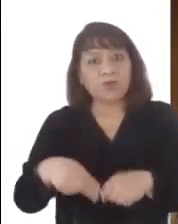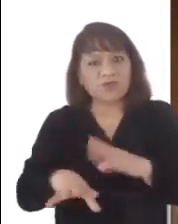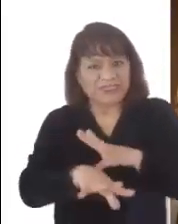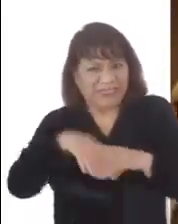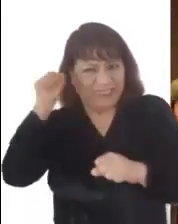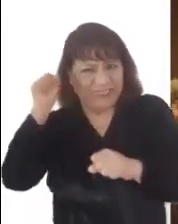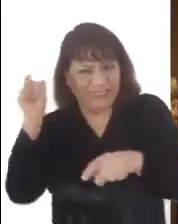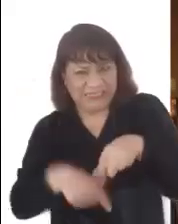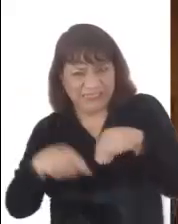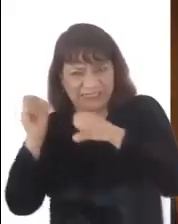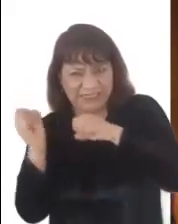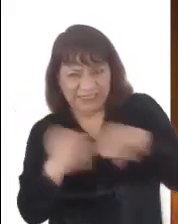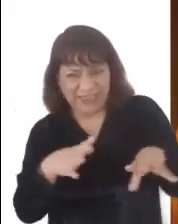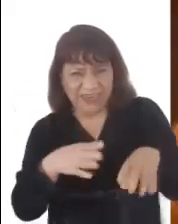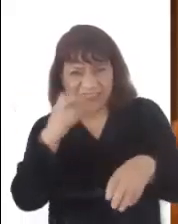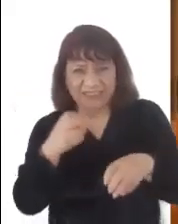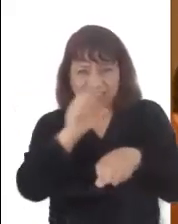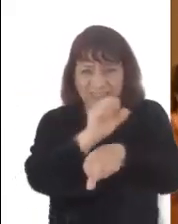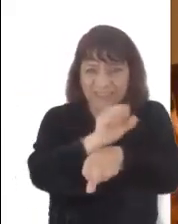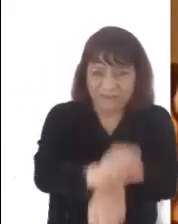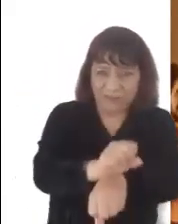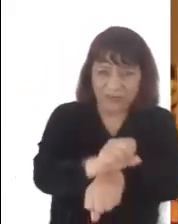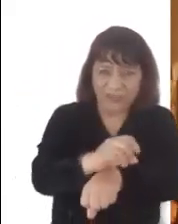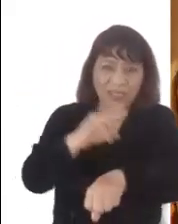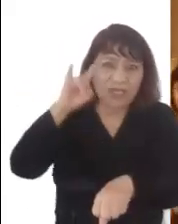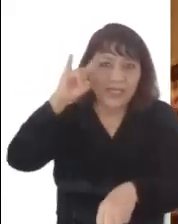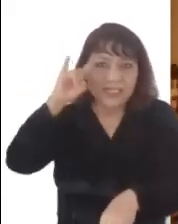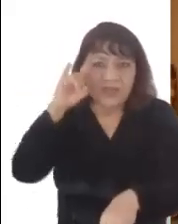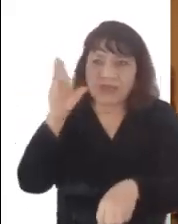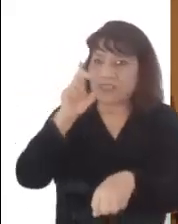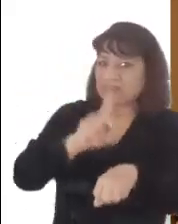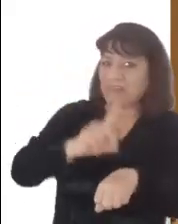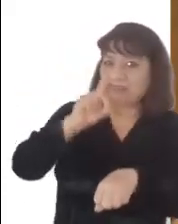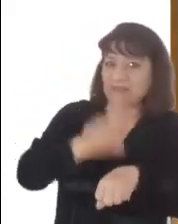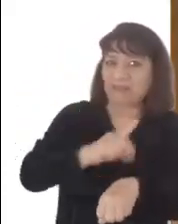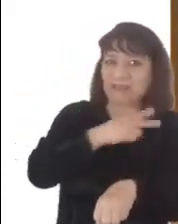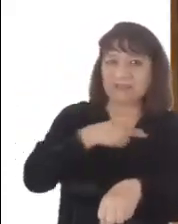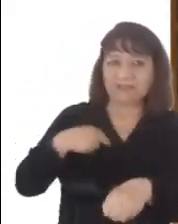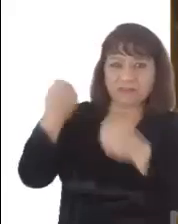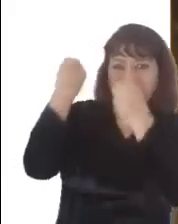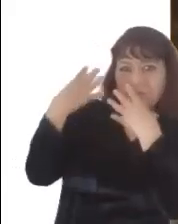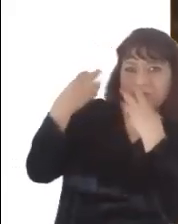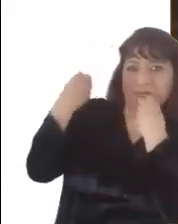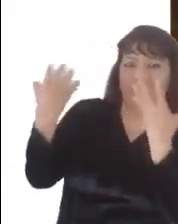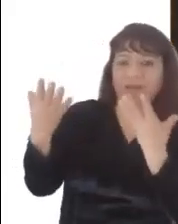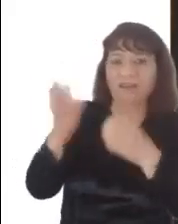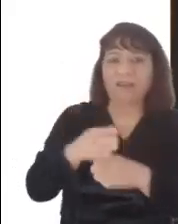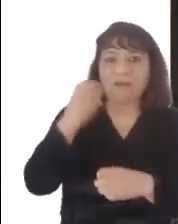nuestras estructuras todas estas esclavitudes malignas que a diario nos aprisionan.